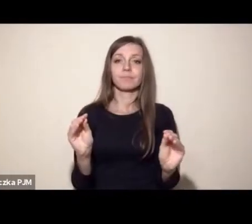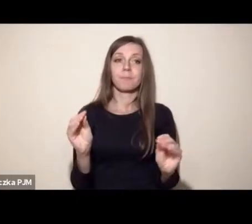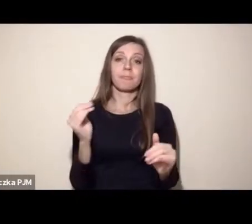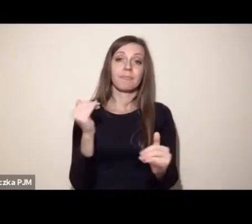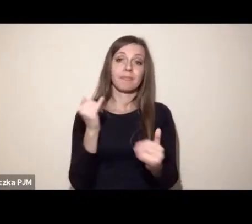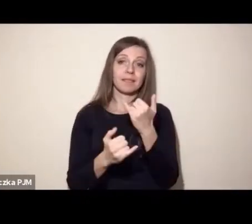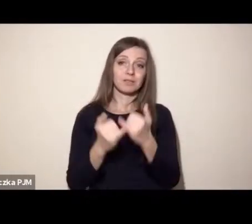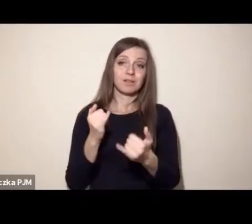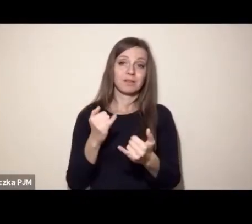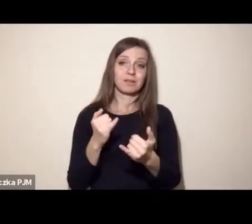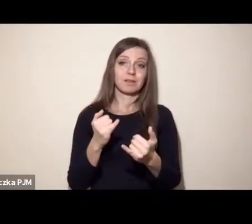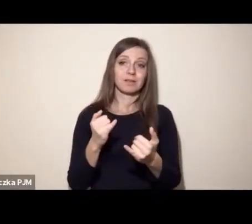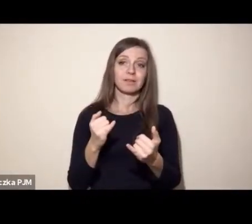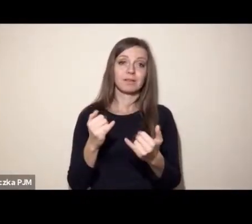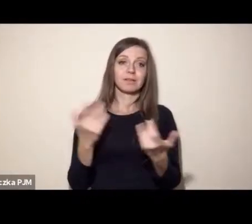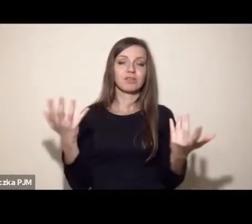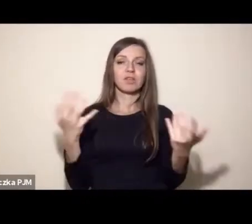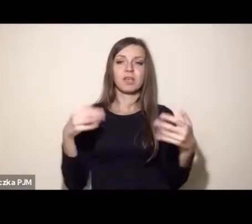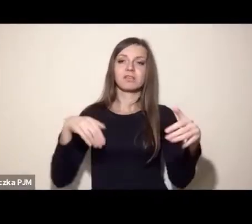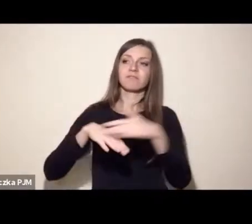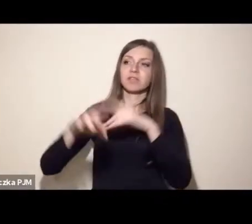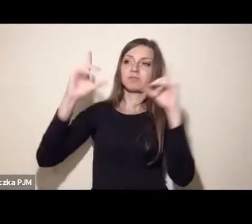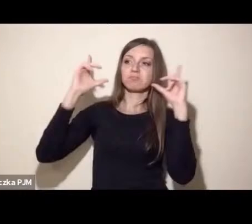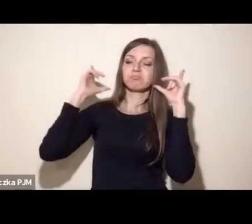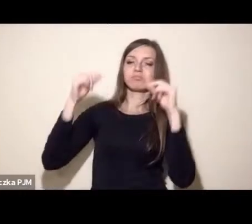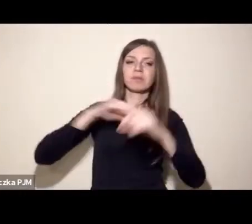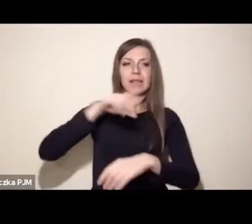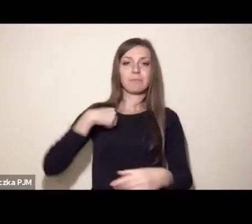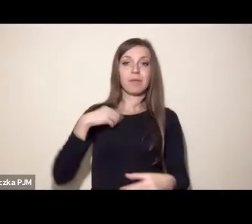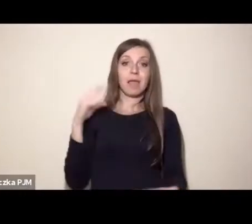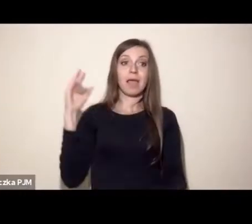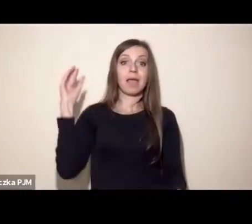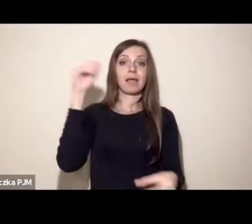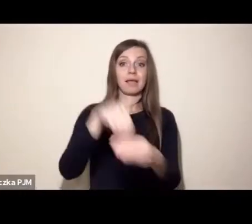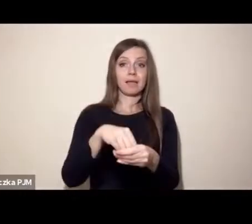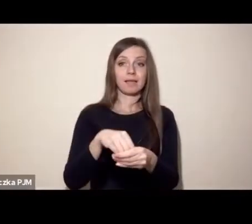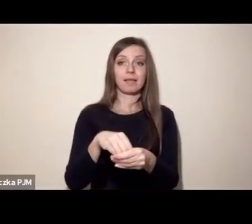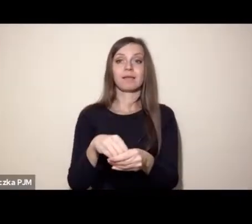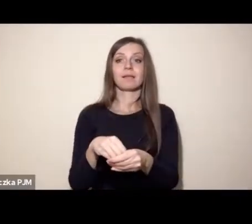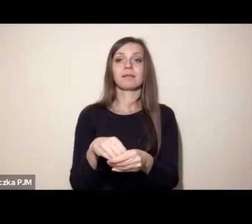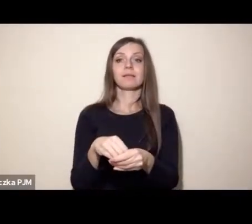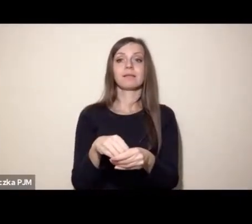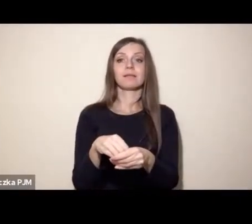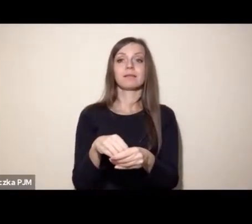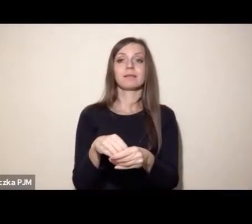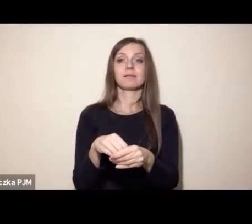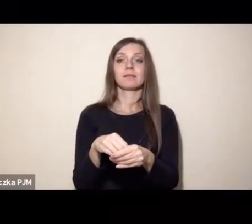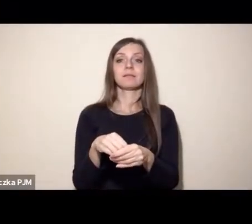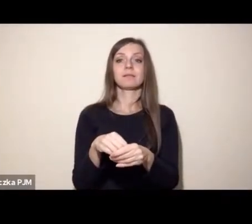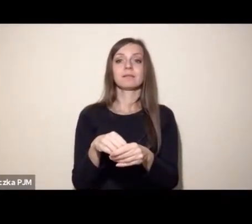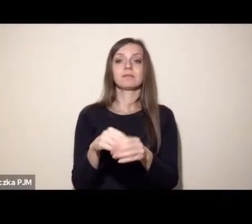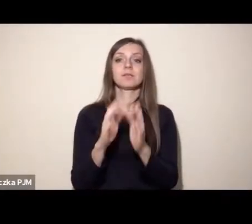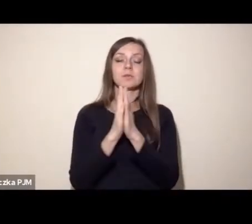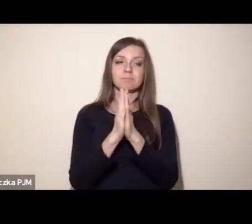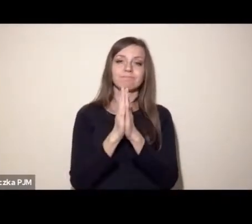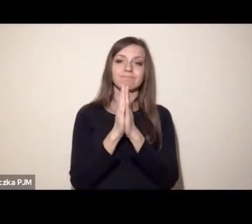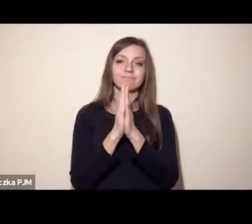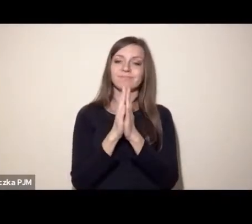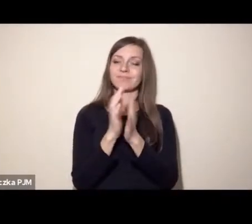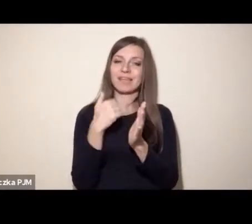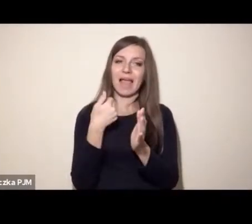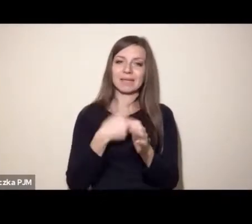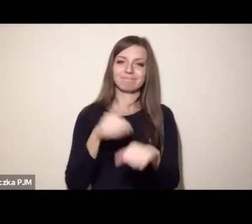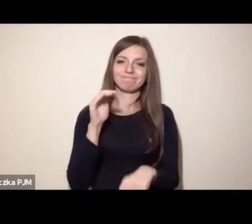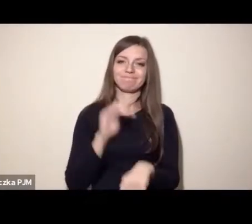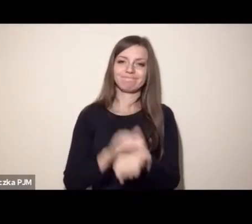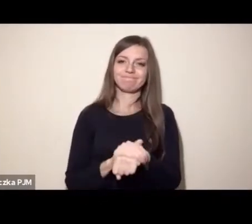gdzieś ze mną na jedzenie, wychodzi się gdzieś ze mną towarzysko, czy organizuje się ze mną wspólnie jakieś wydarzenie, to z mojej strony nie ma zgody na